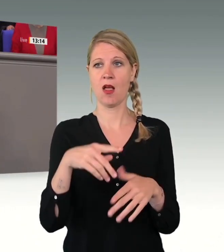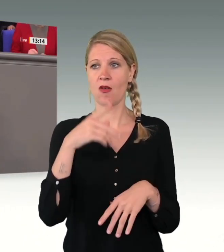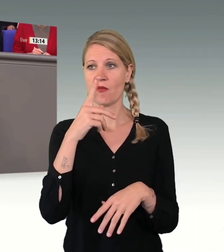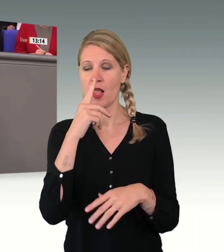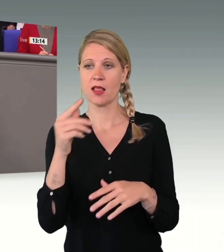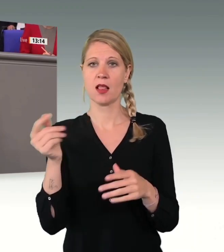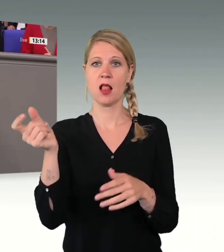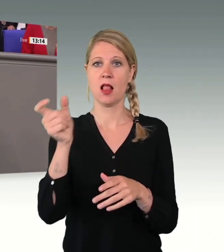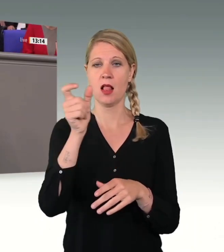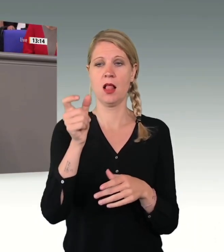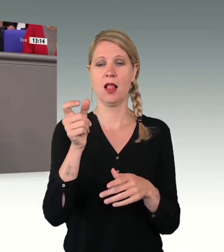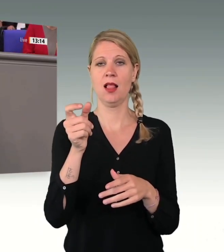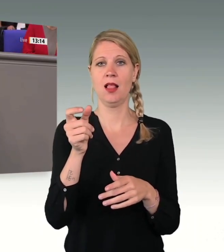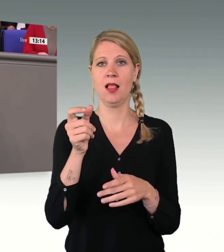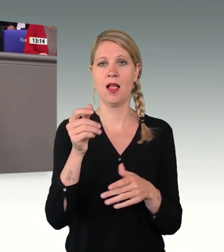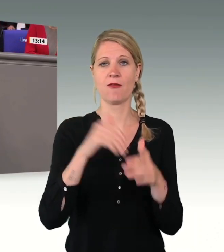Flüchtlinge, wenn sie dann mal kommen.